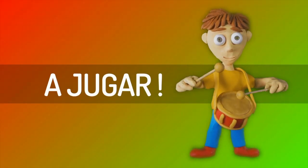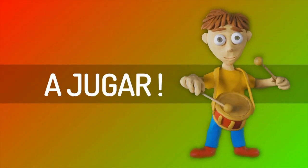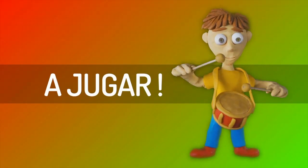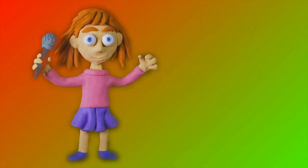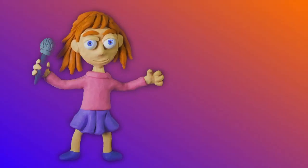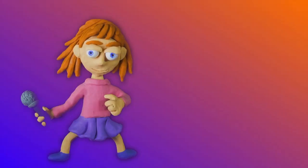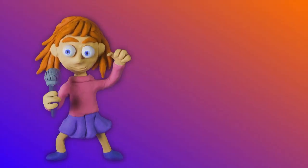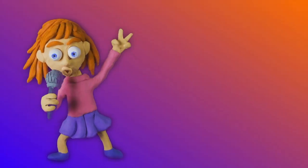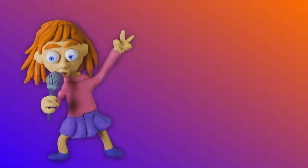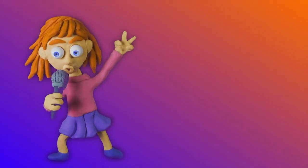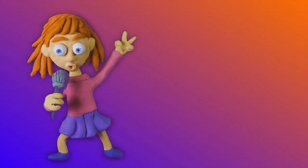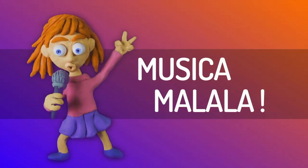¡Ja!